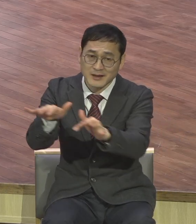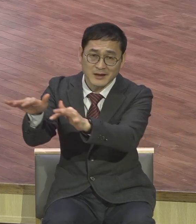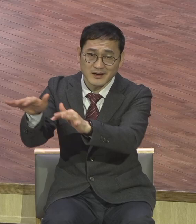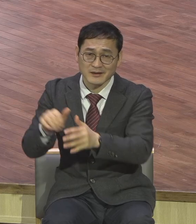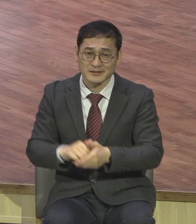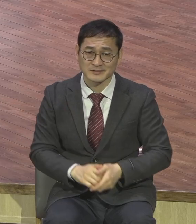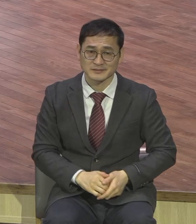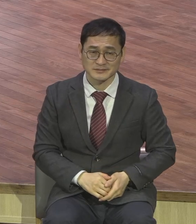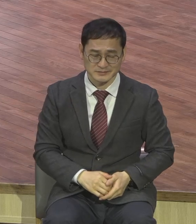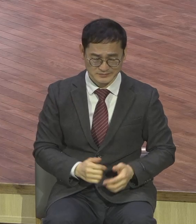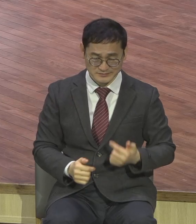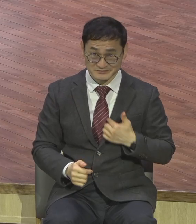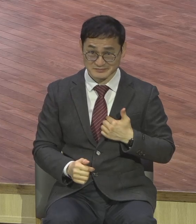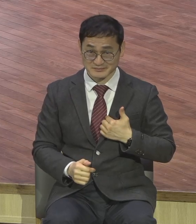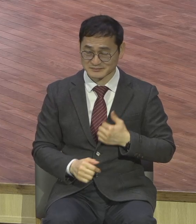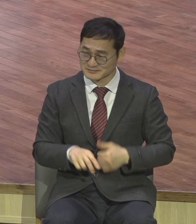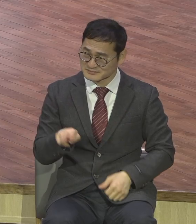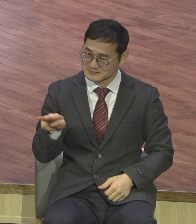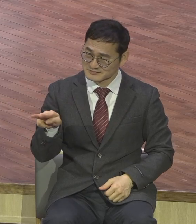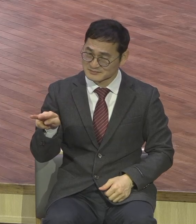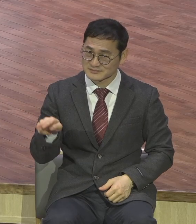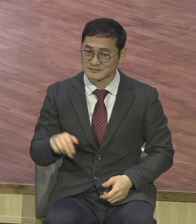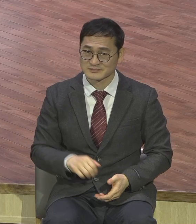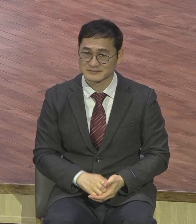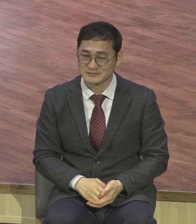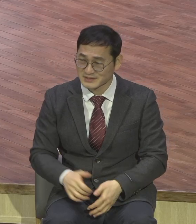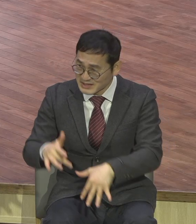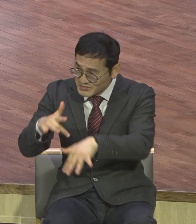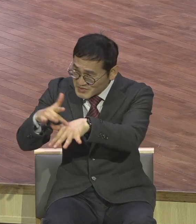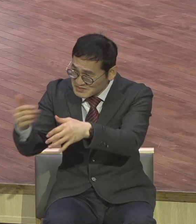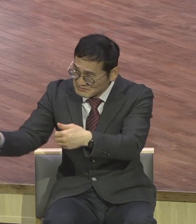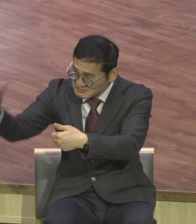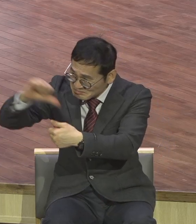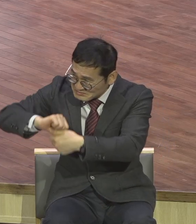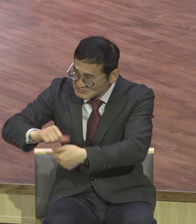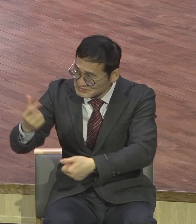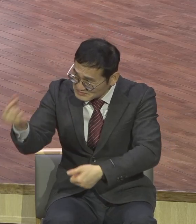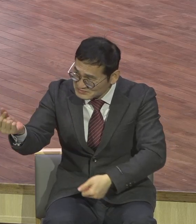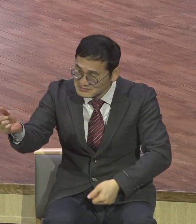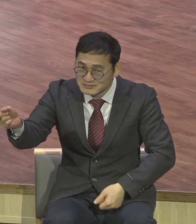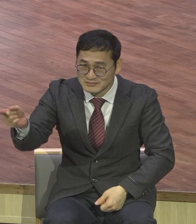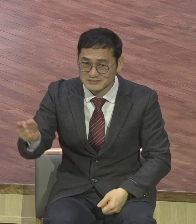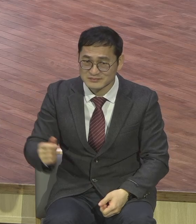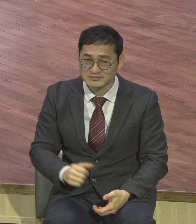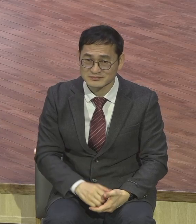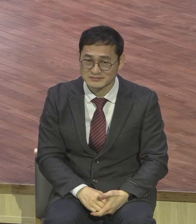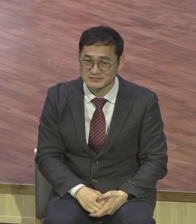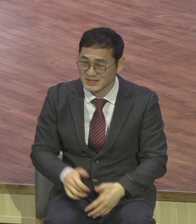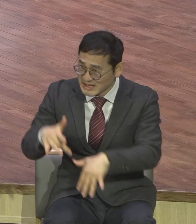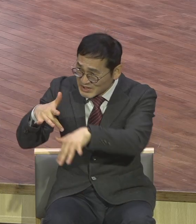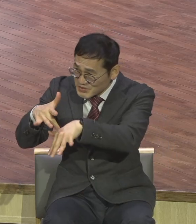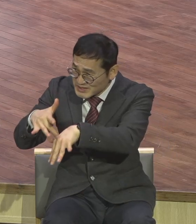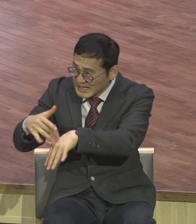향해서 뭐라 그러냐 귀신의 왕 바을세우불의 힘을 얻어가지고 귀신을